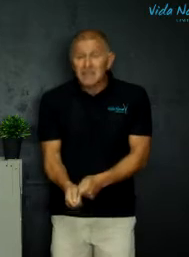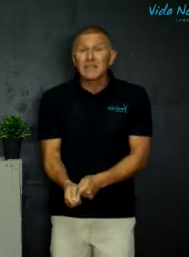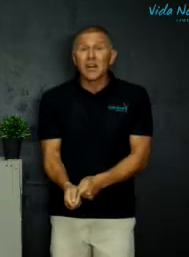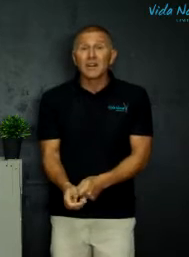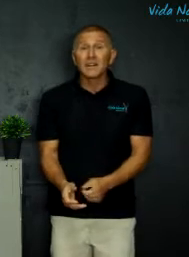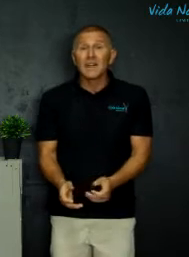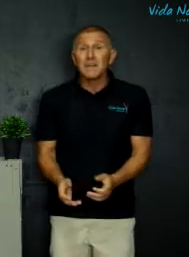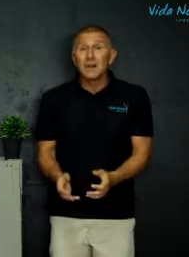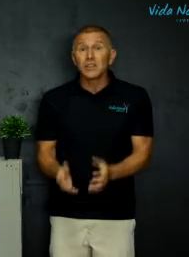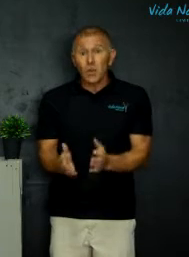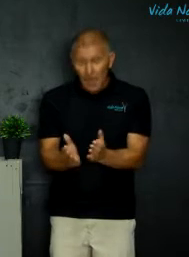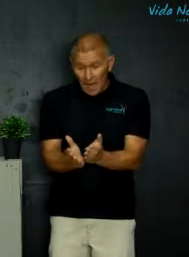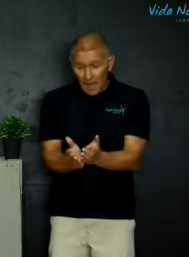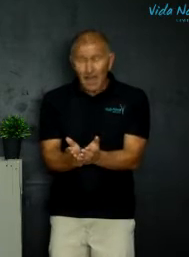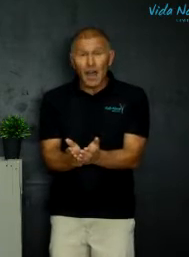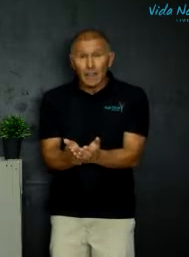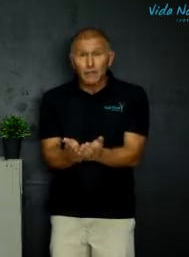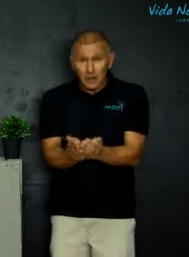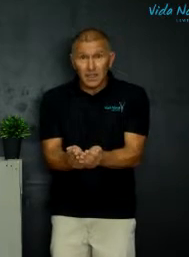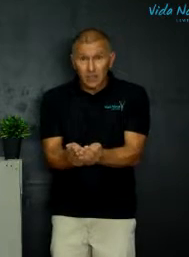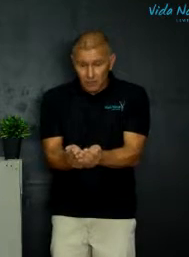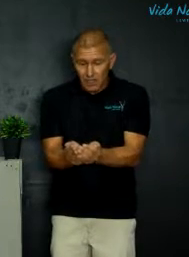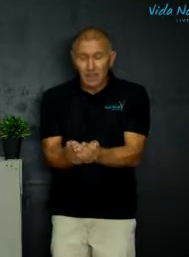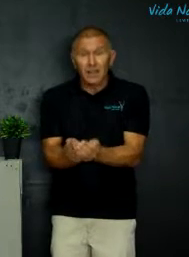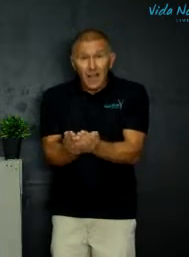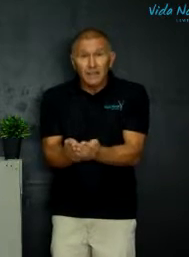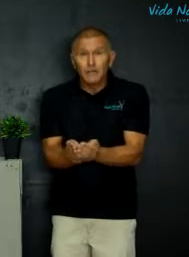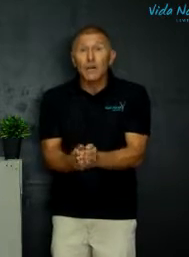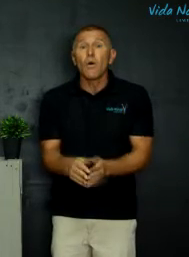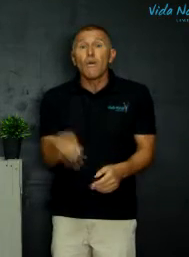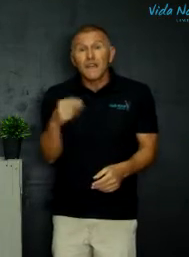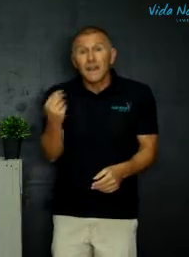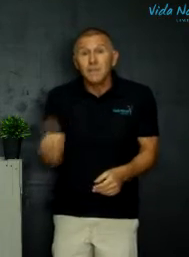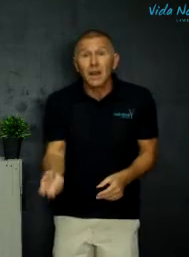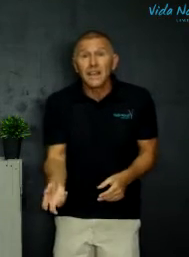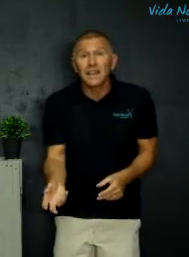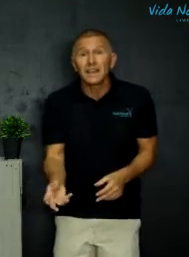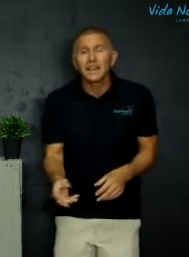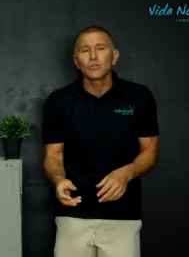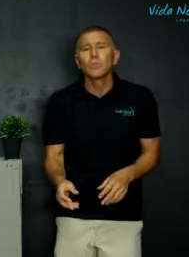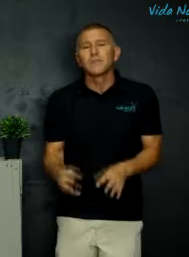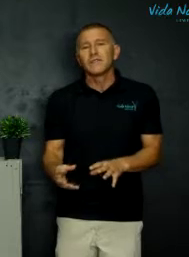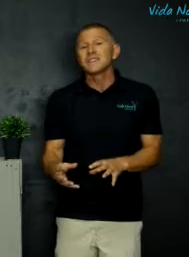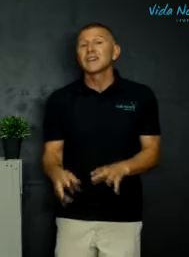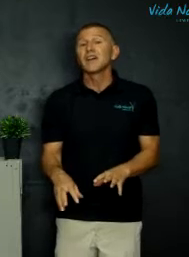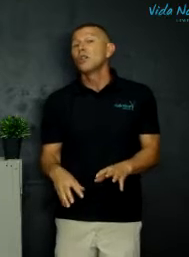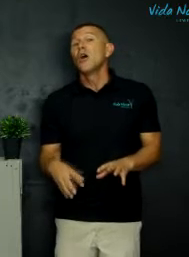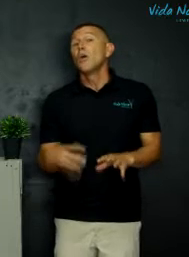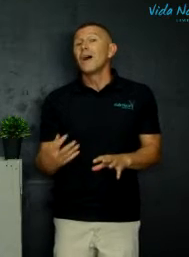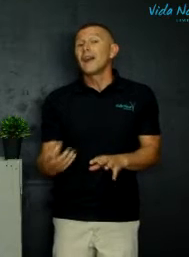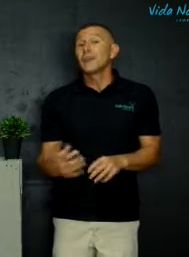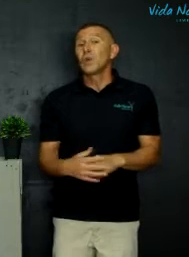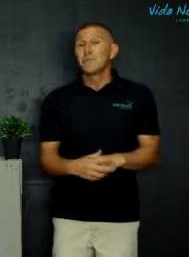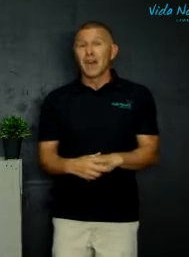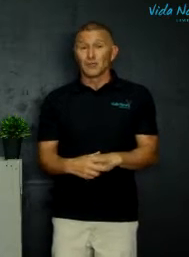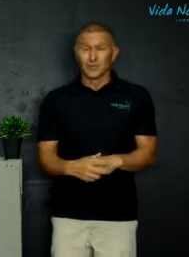jy slaan kan iemand jou uitvang door jou door die lucht uit te vang of hy kan die bal een keer laat hop, dit was een real one hand one bounce.